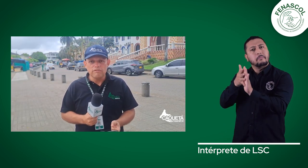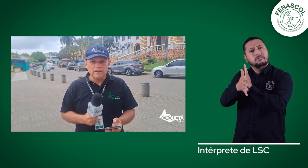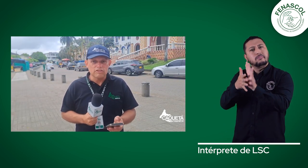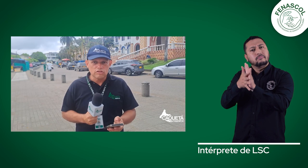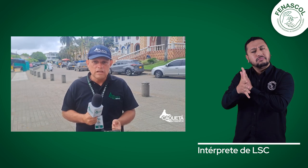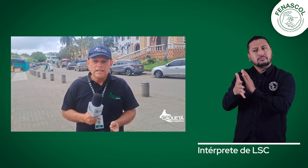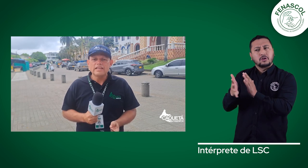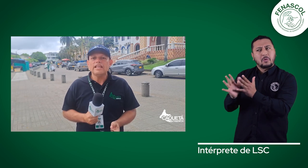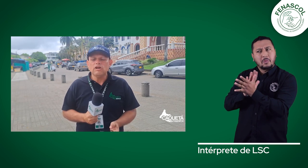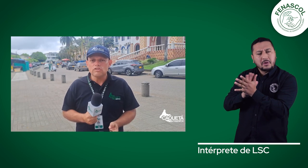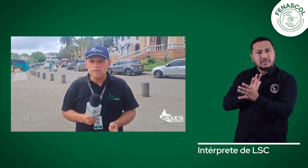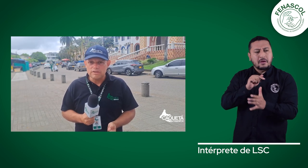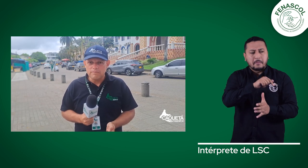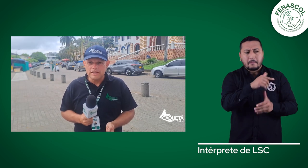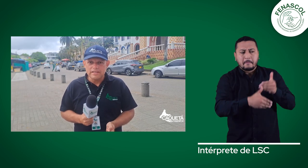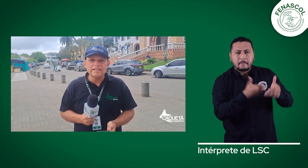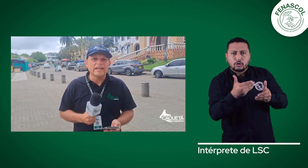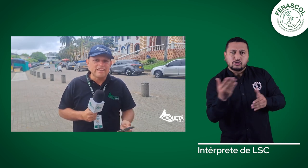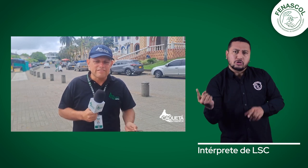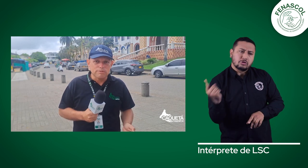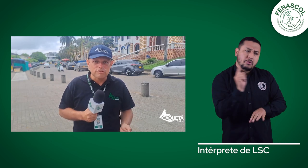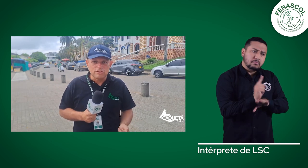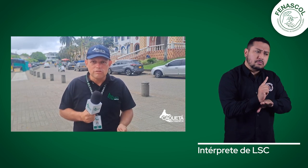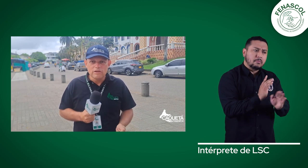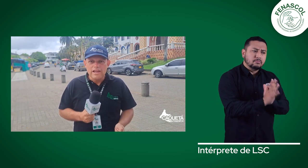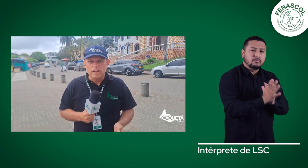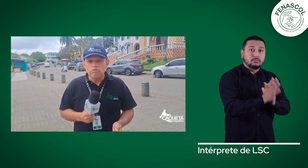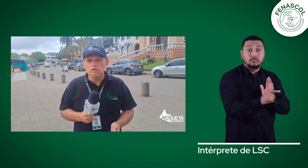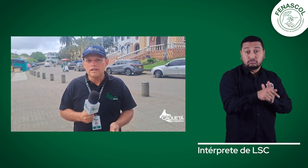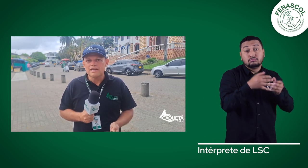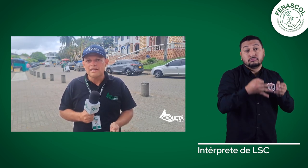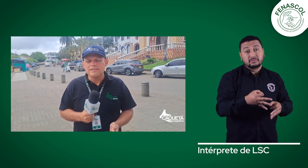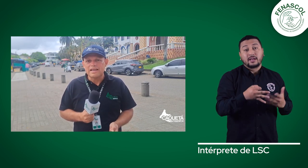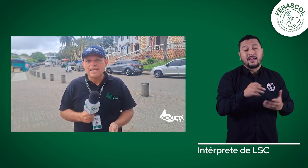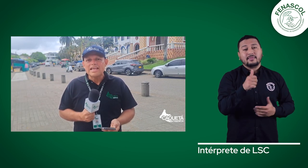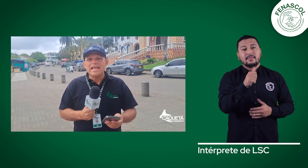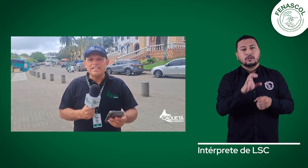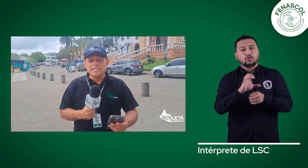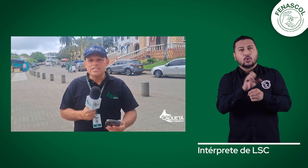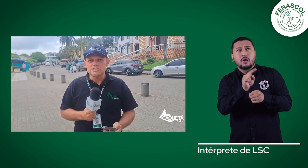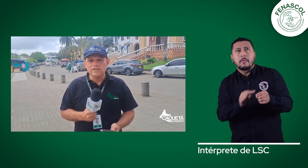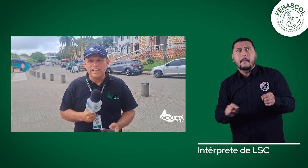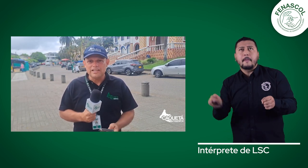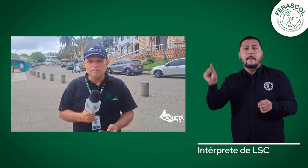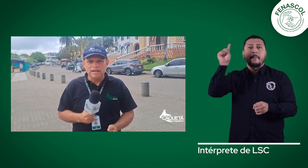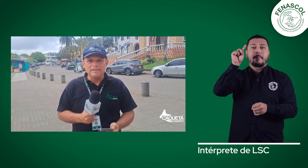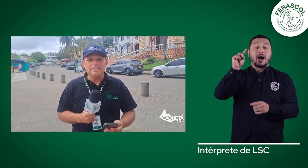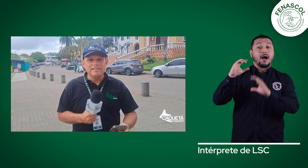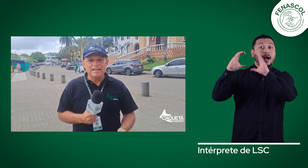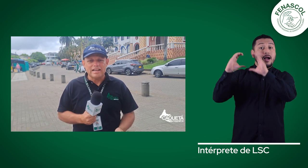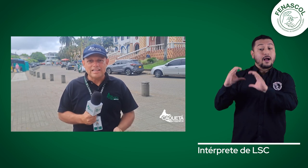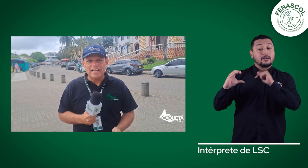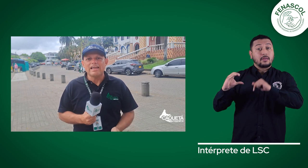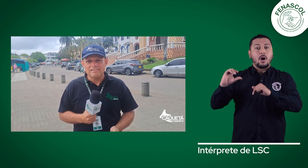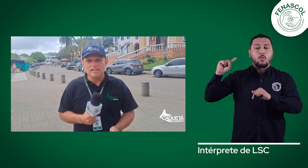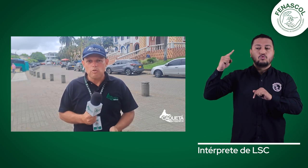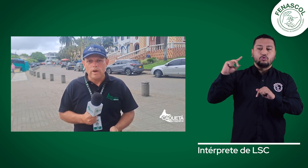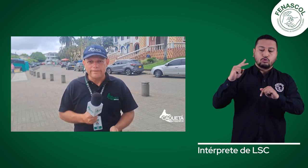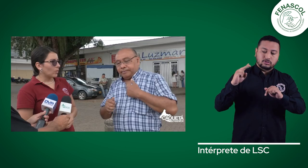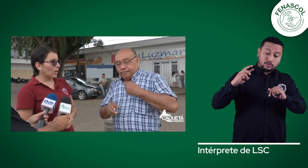FENASCOL, quien da a conocer precisamente de este proceso, el cual lo van a realizar en 10 ciudades del país y el Caquetá es la cuarta. Hola,